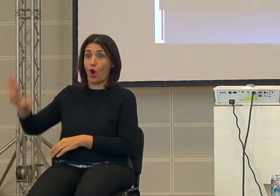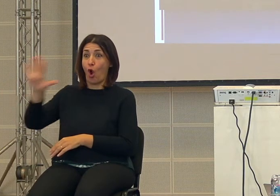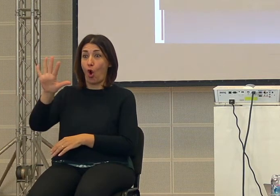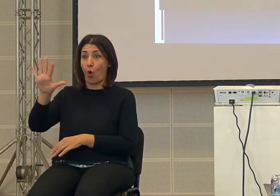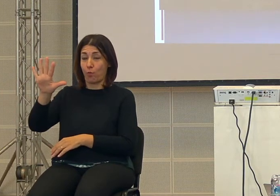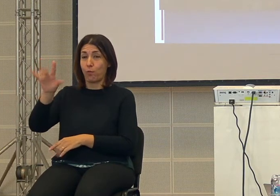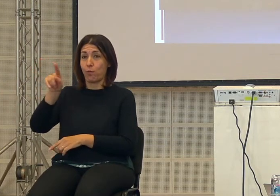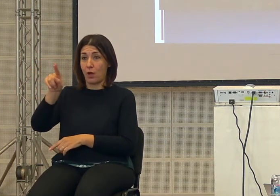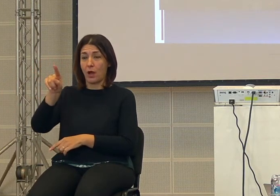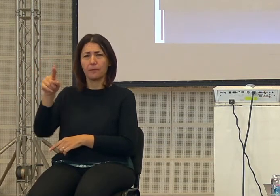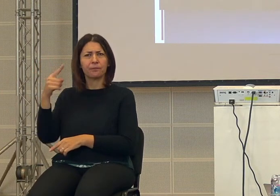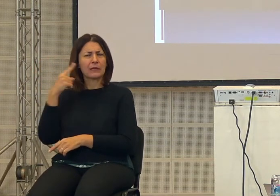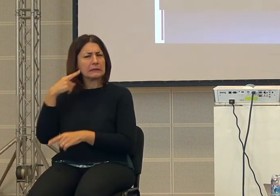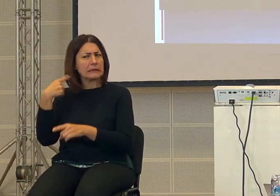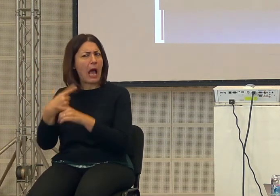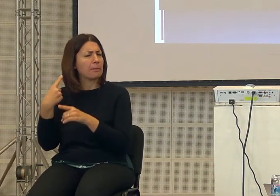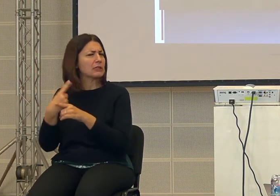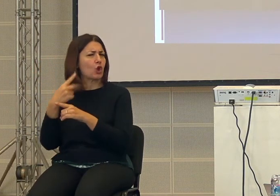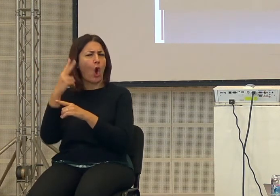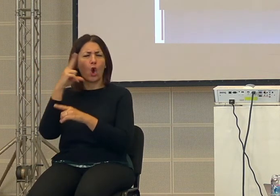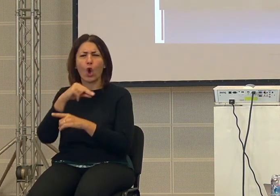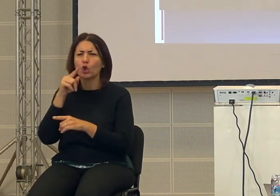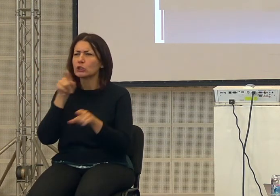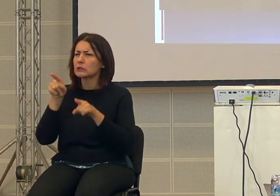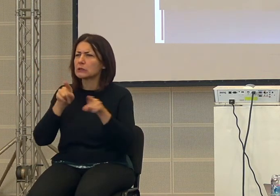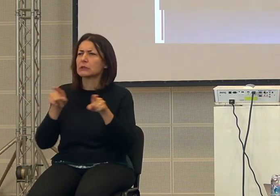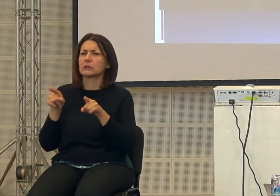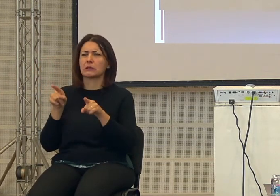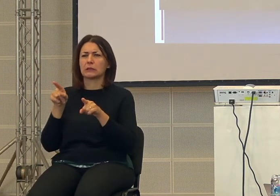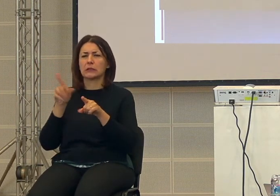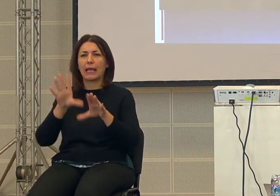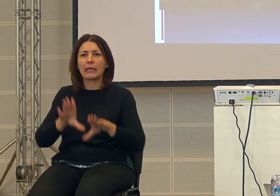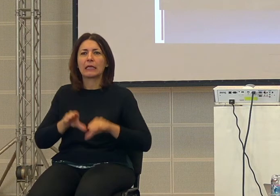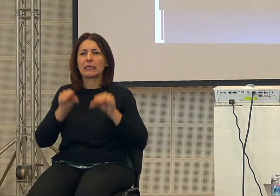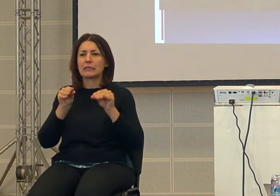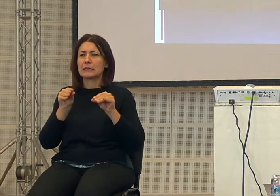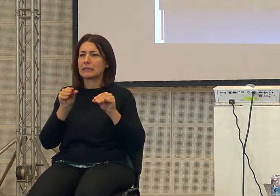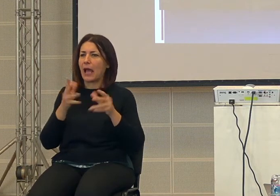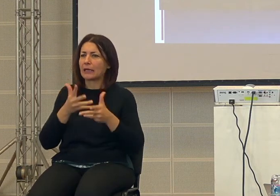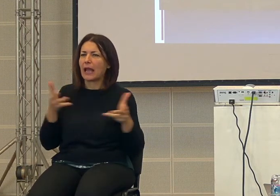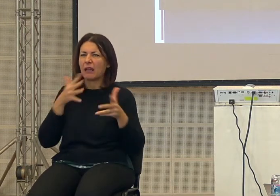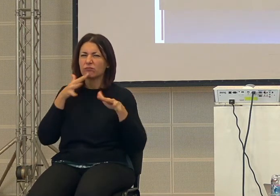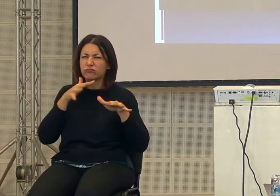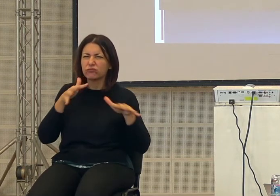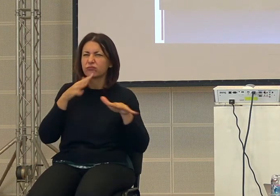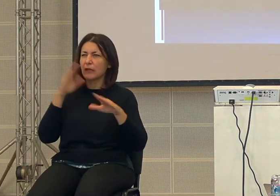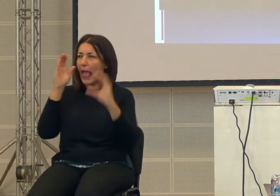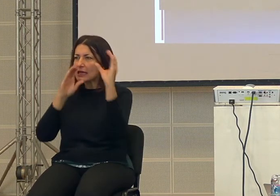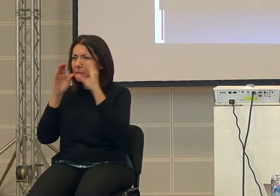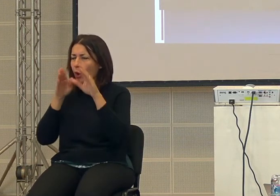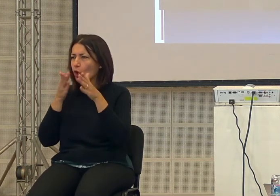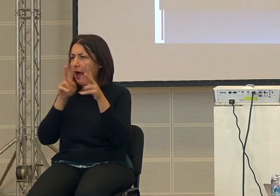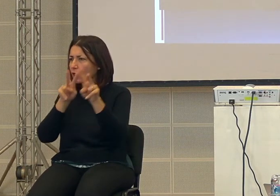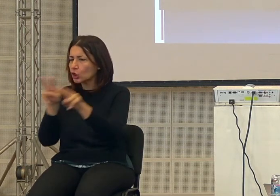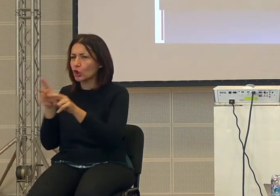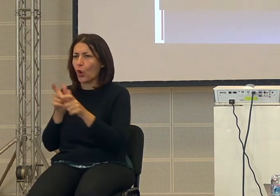sente questo bisogno di conoscere cominciano i grandi navigatori cominciano gli esploratori cominciano anche